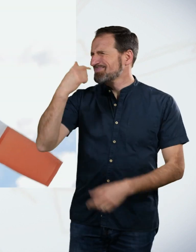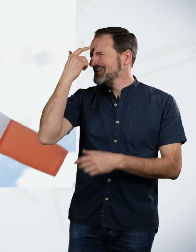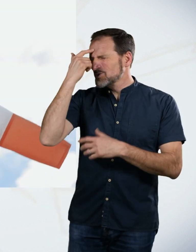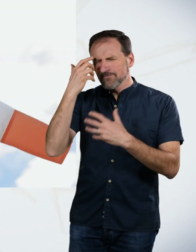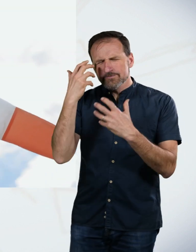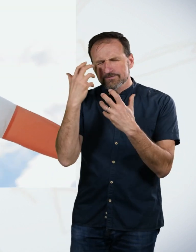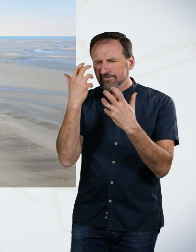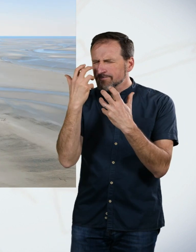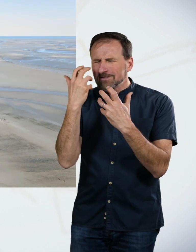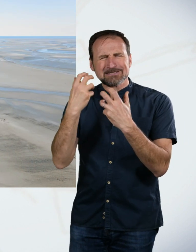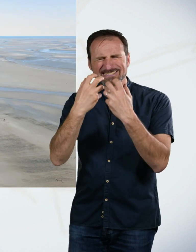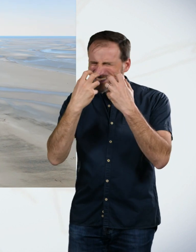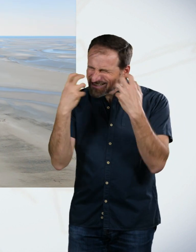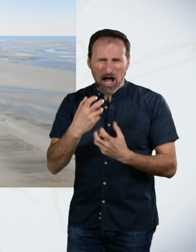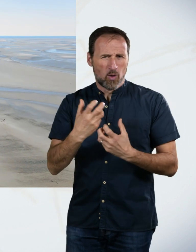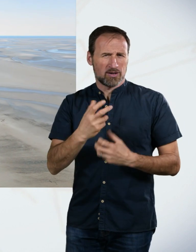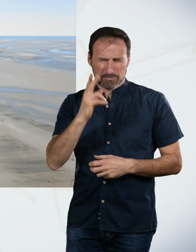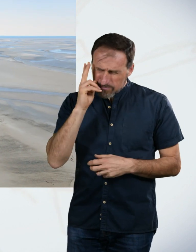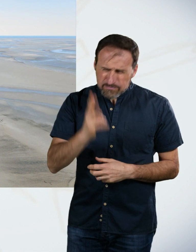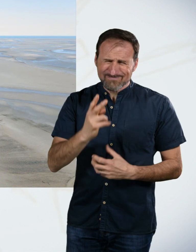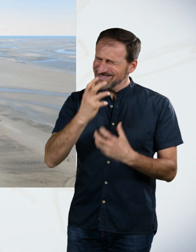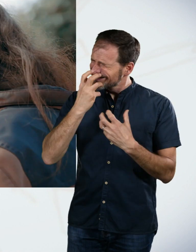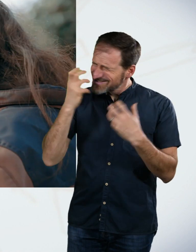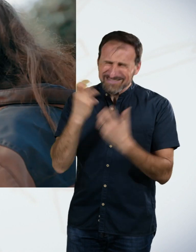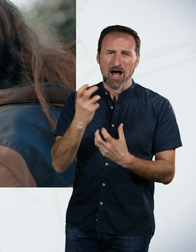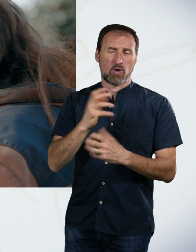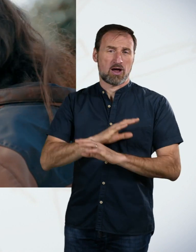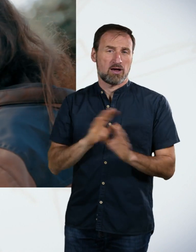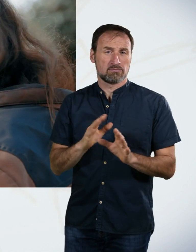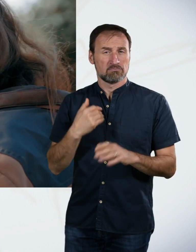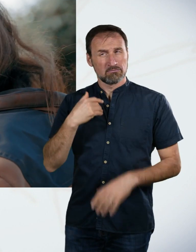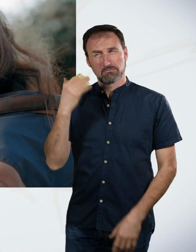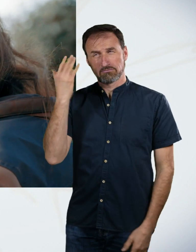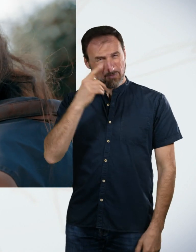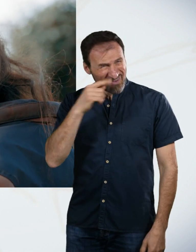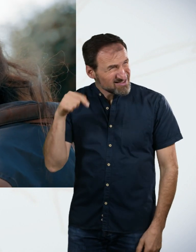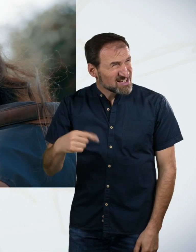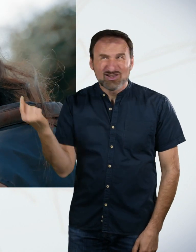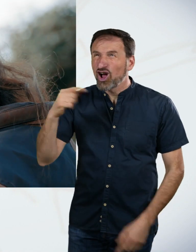Stinksauer. Richtig, richtig sauer. Und ich dachte, wenn da jetzt ein Hubschrauber kommt, bin ich aber raus,